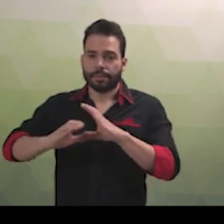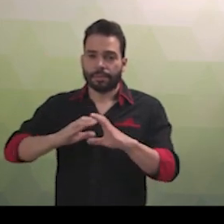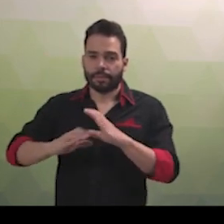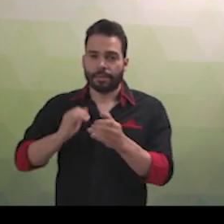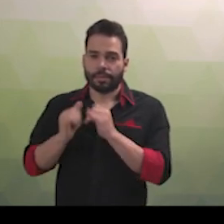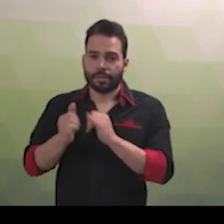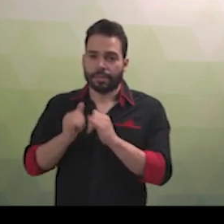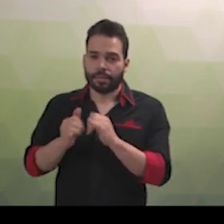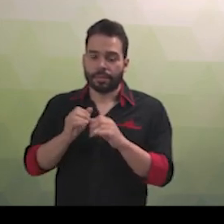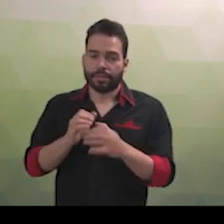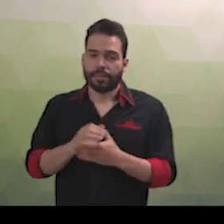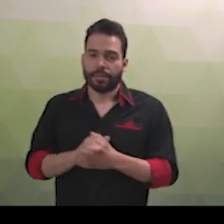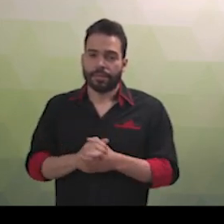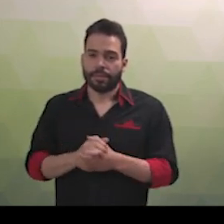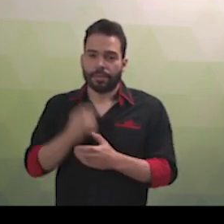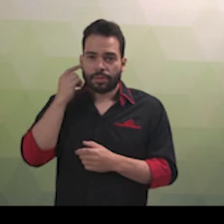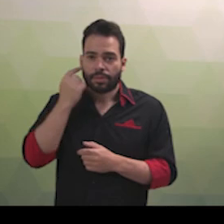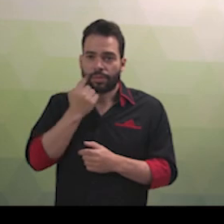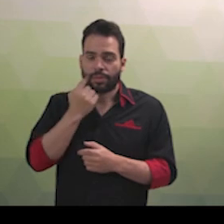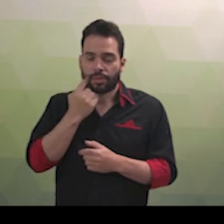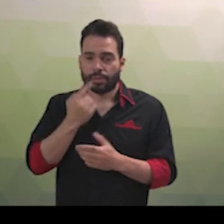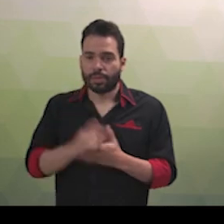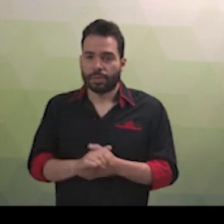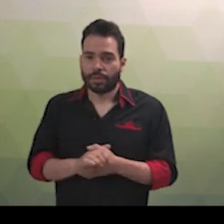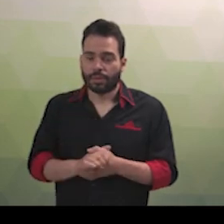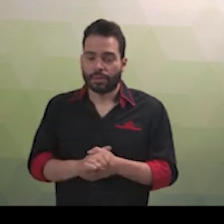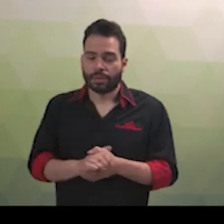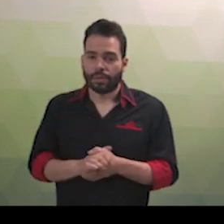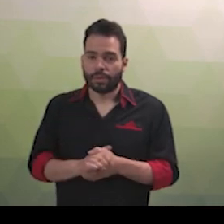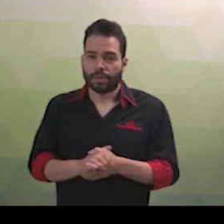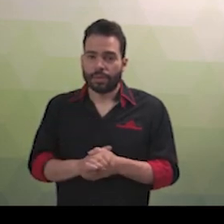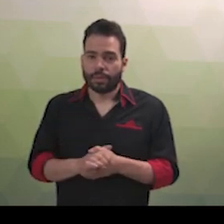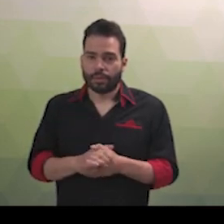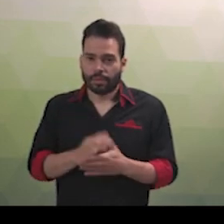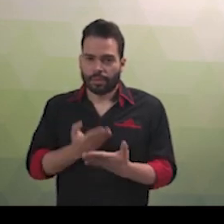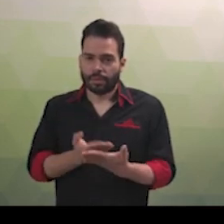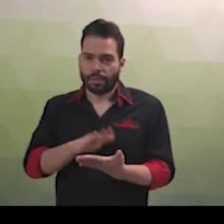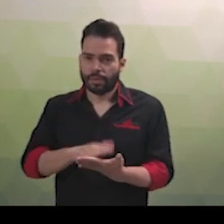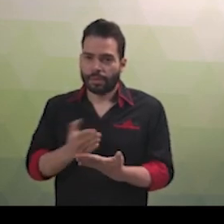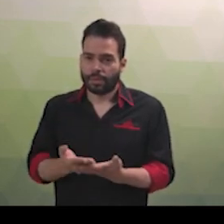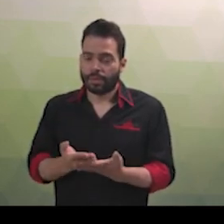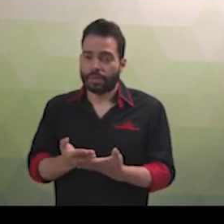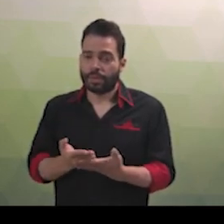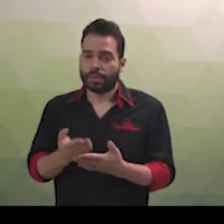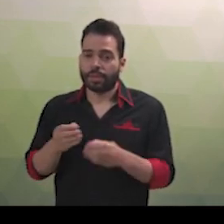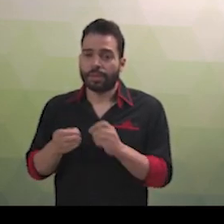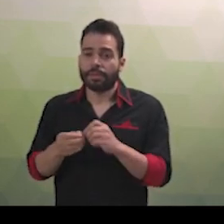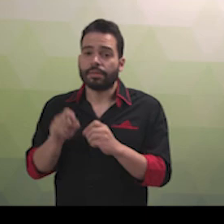processos seletivos para cursos na instituição de ensino, nas salas de aula, para viabilizar o acesso dos alunos